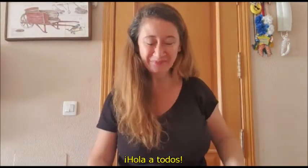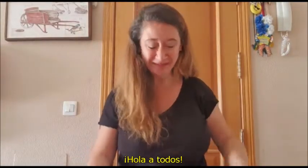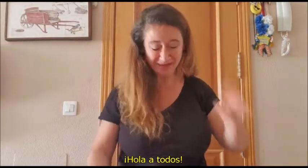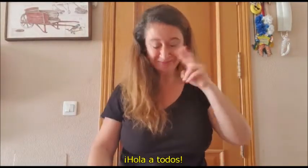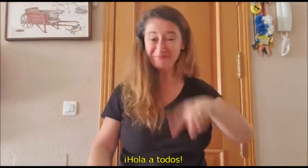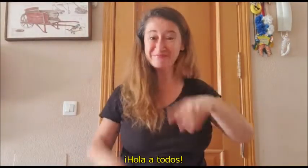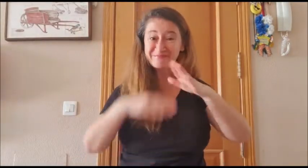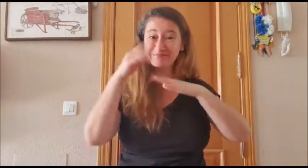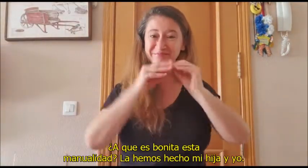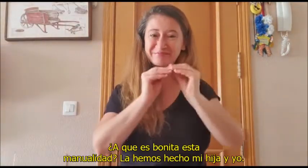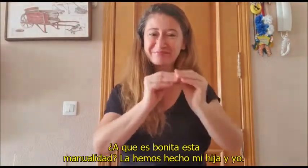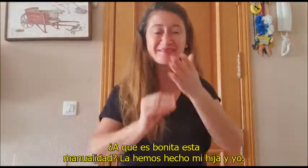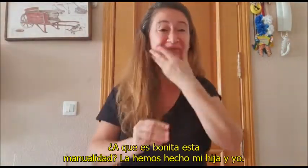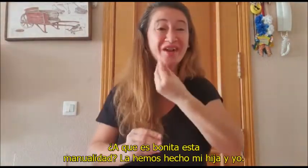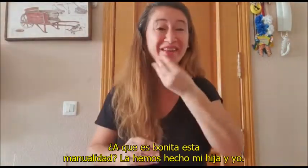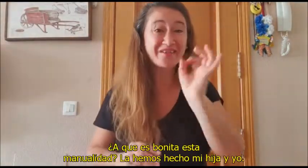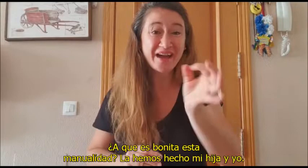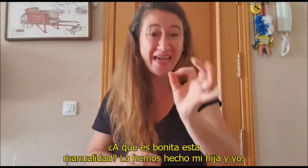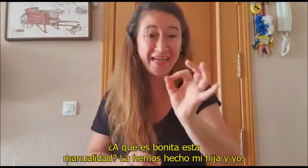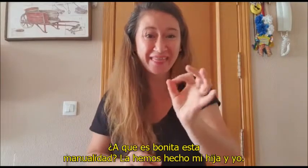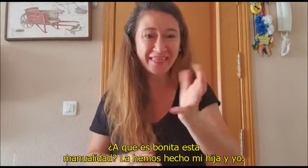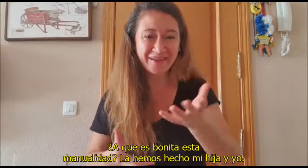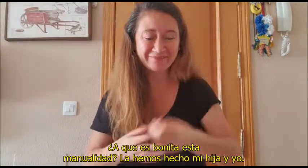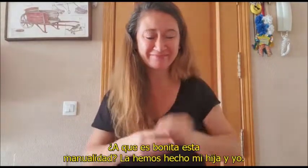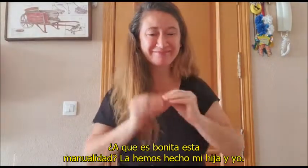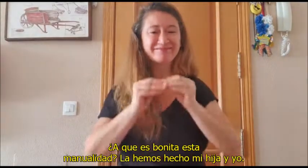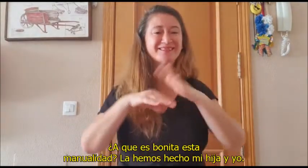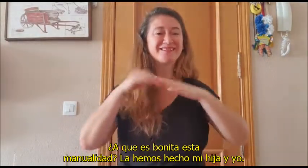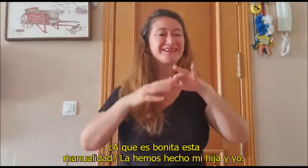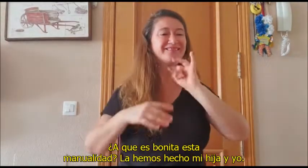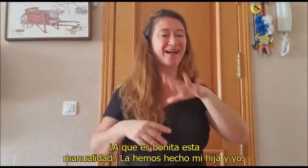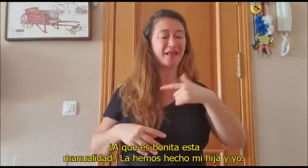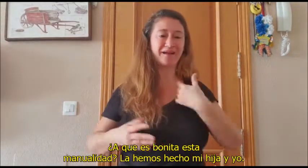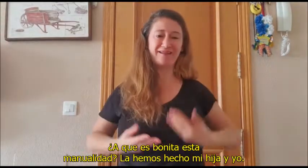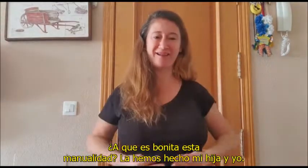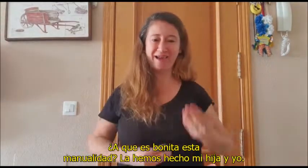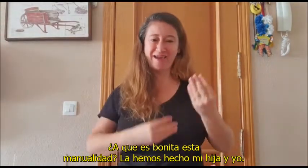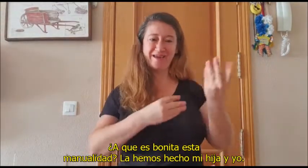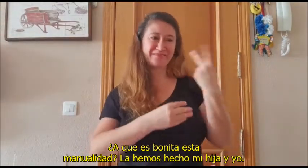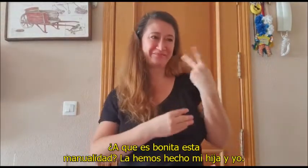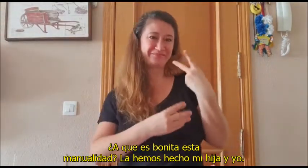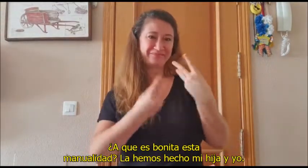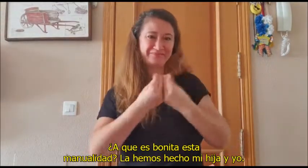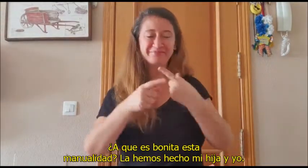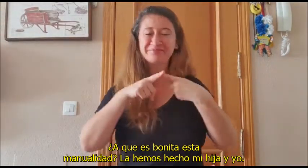Hola a todos. ¿A qué es bonita esta manualidad? La hemos hecho mi hija y yo.